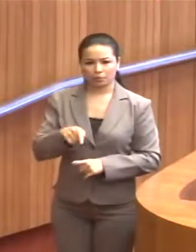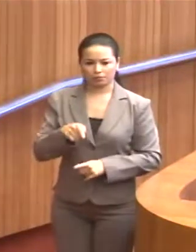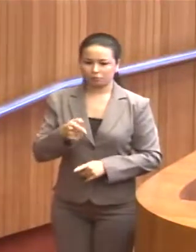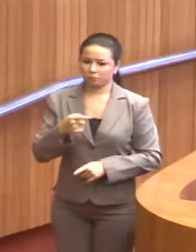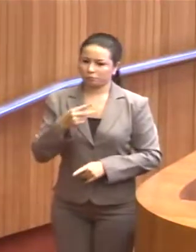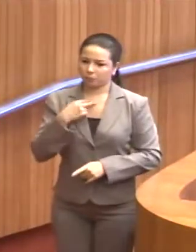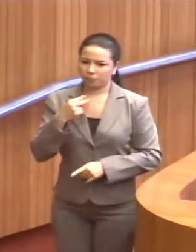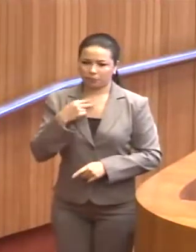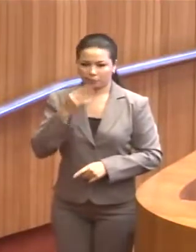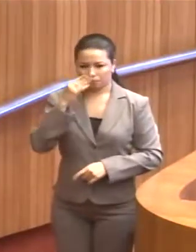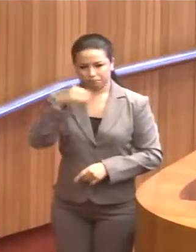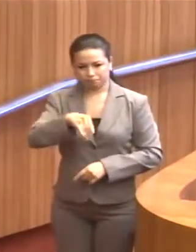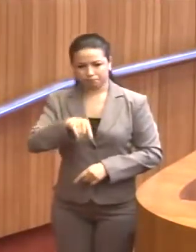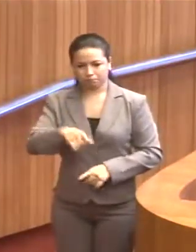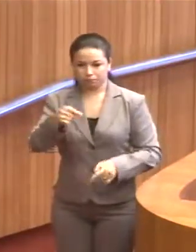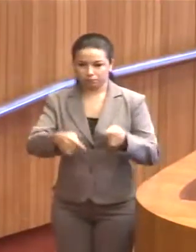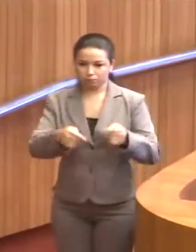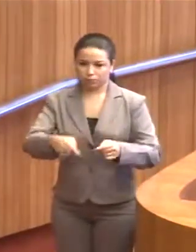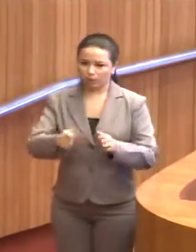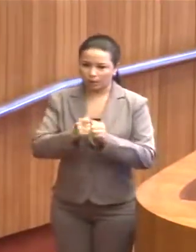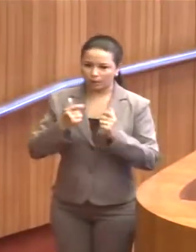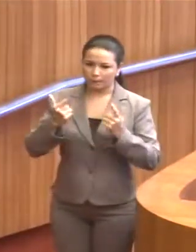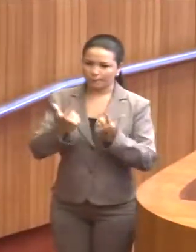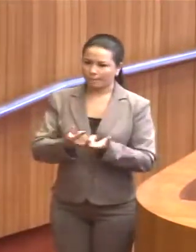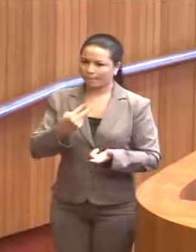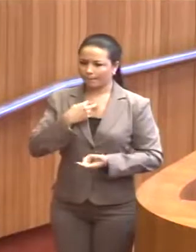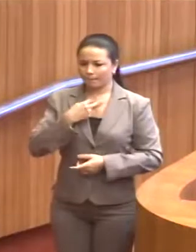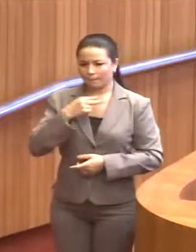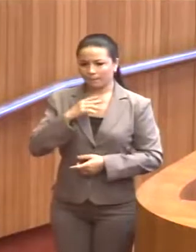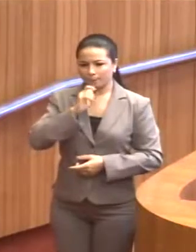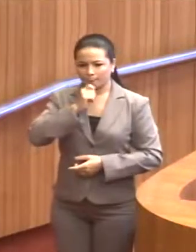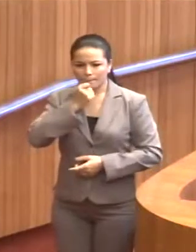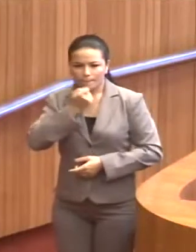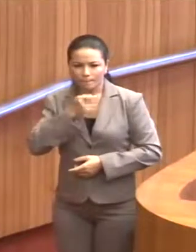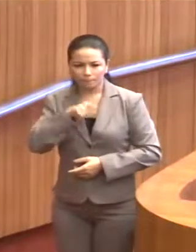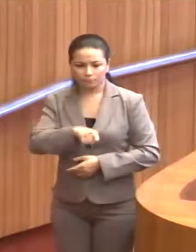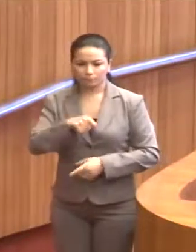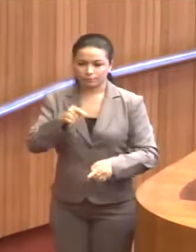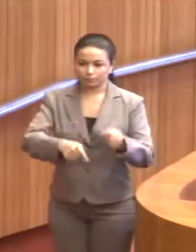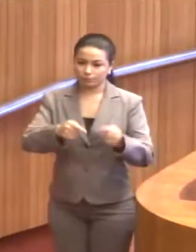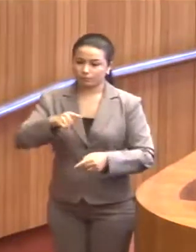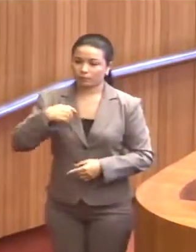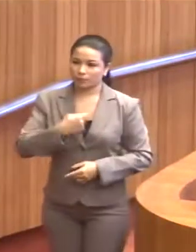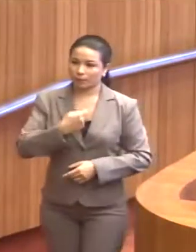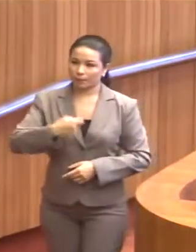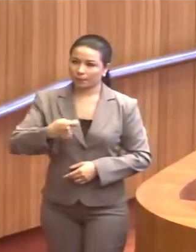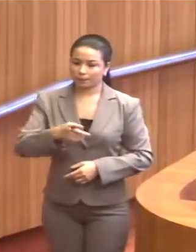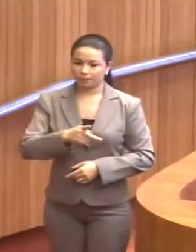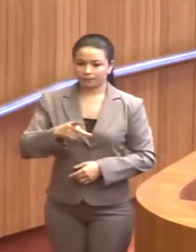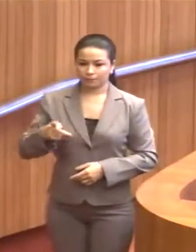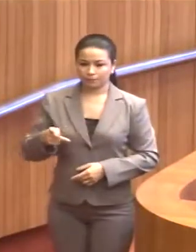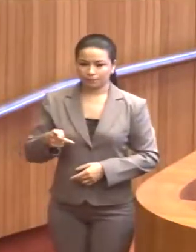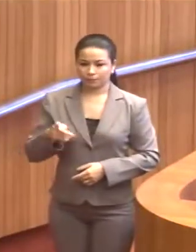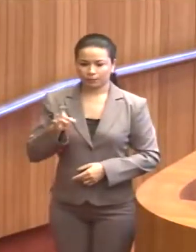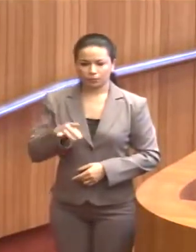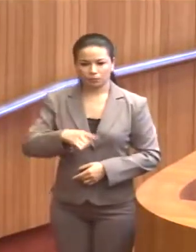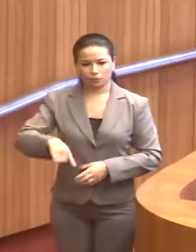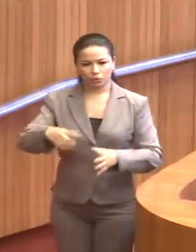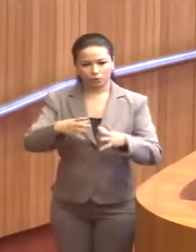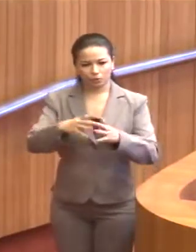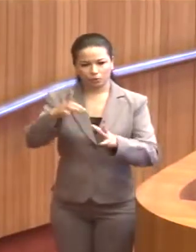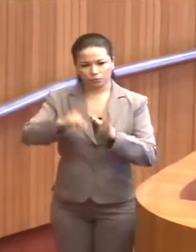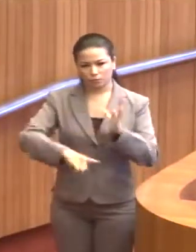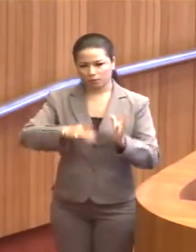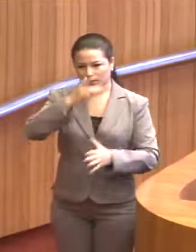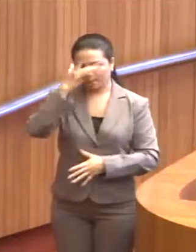ficar inerte nesse debate. Essa casa não pode ficar em silêncio nesse debate. Nós precisamos, presidente, não apenas a Comissão de